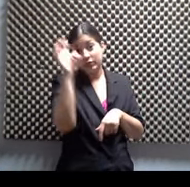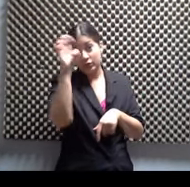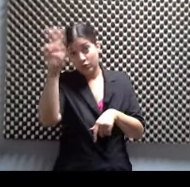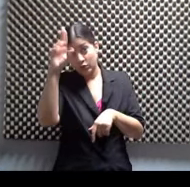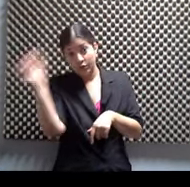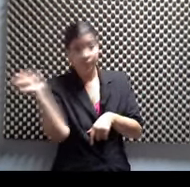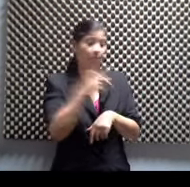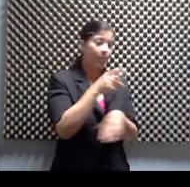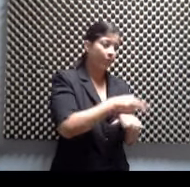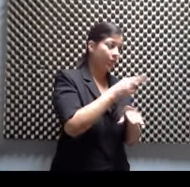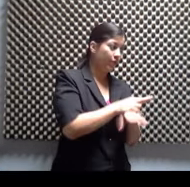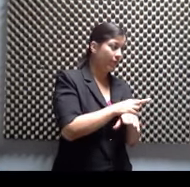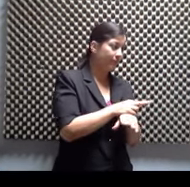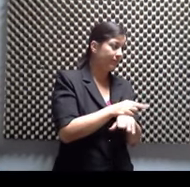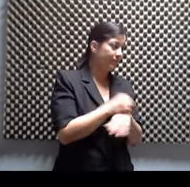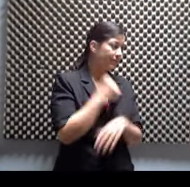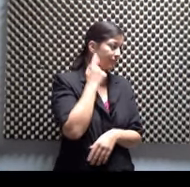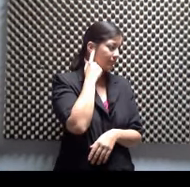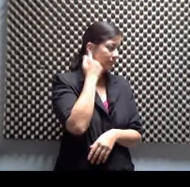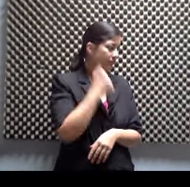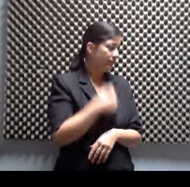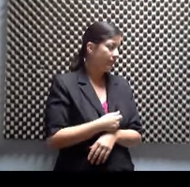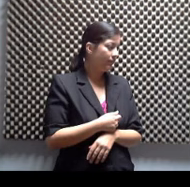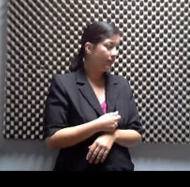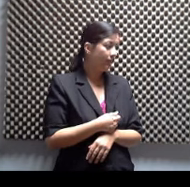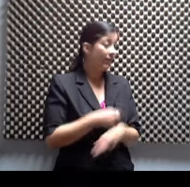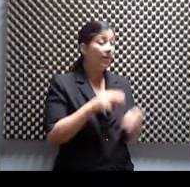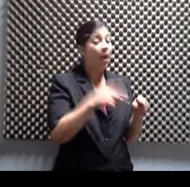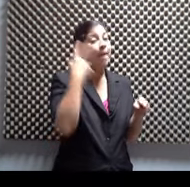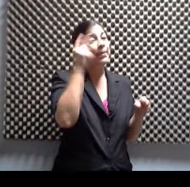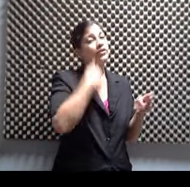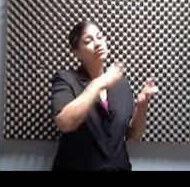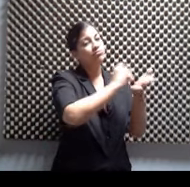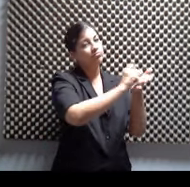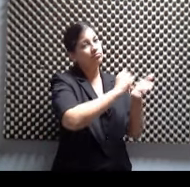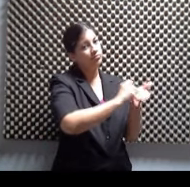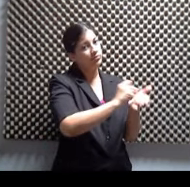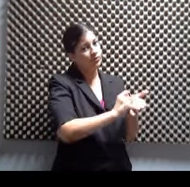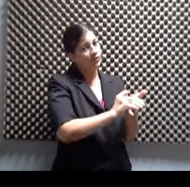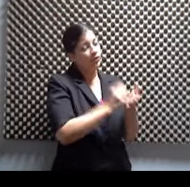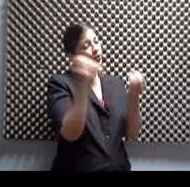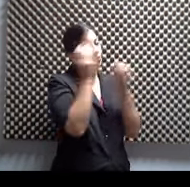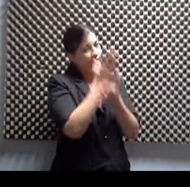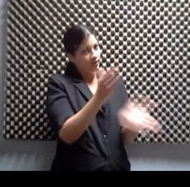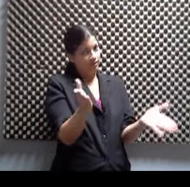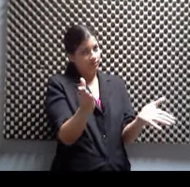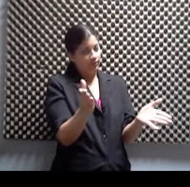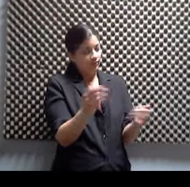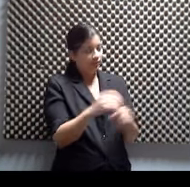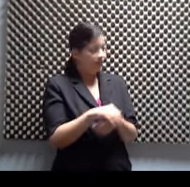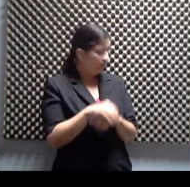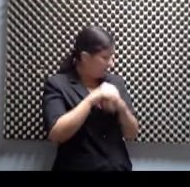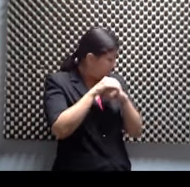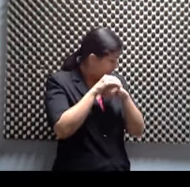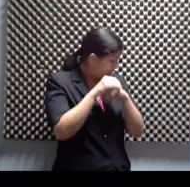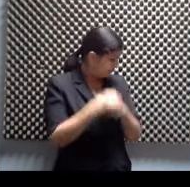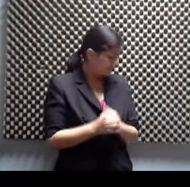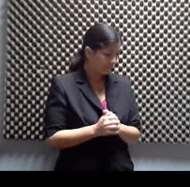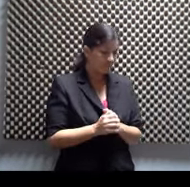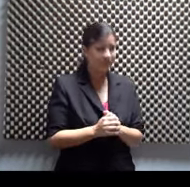Rico. Fue porque me contratan para escribir unos documentales. Para unas entidades sin fin de lucro. Como la Fundación Rostro. Como